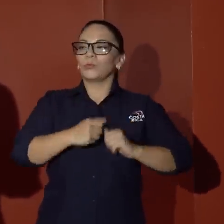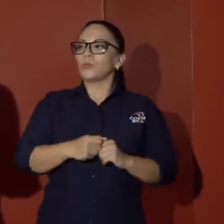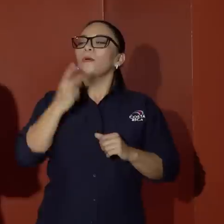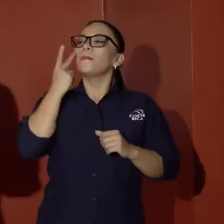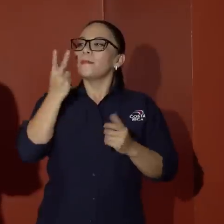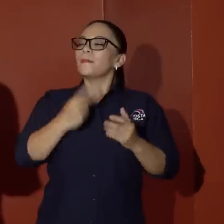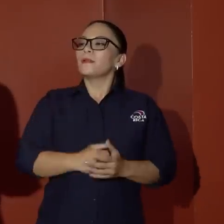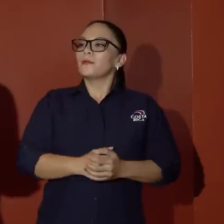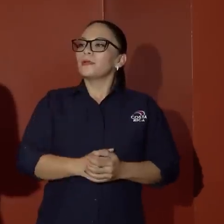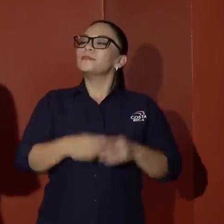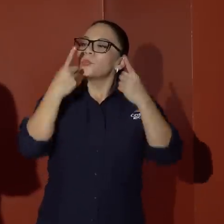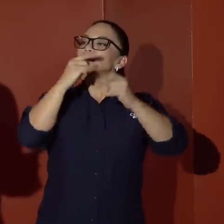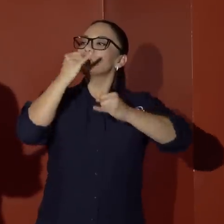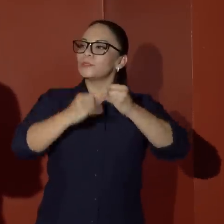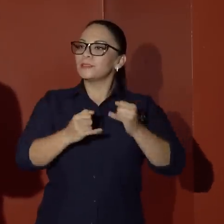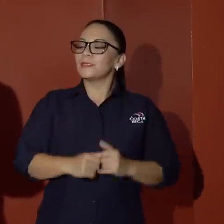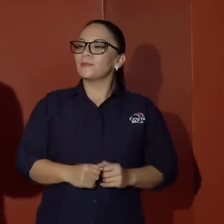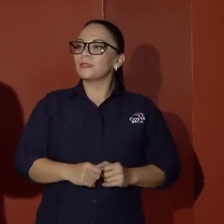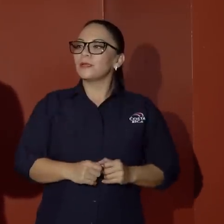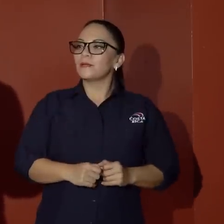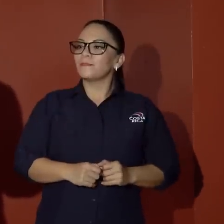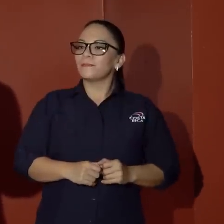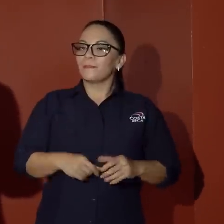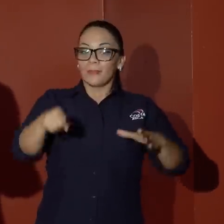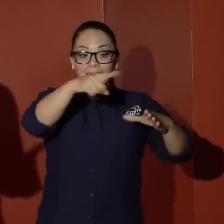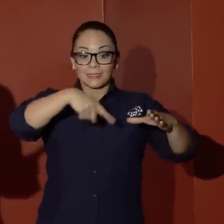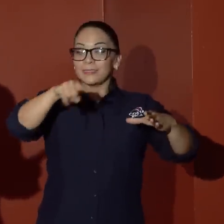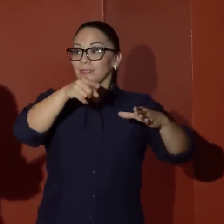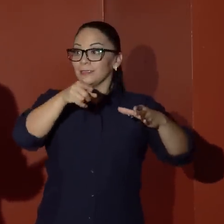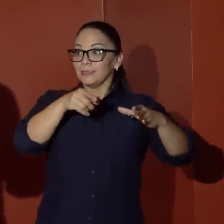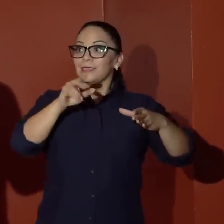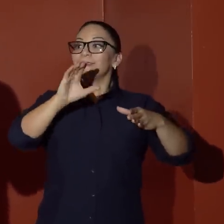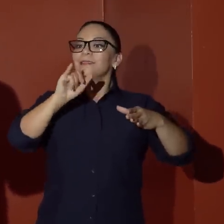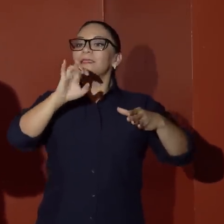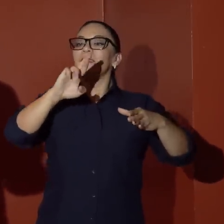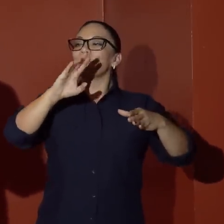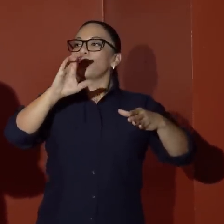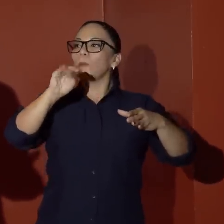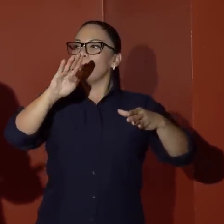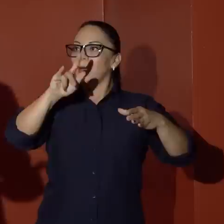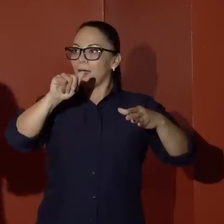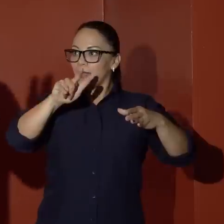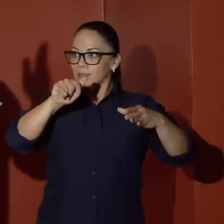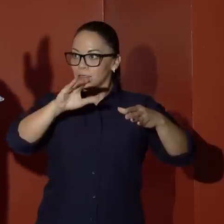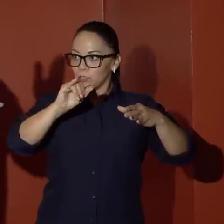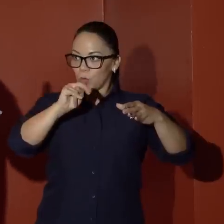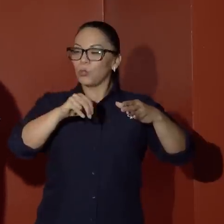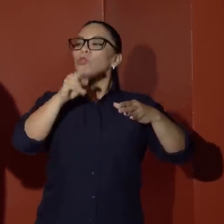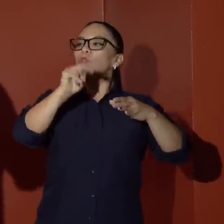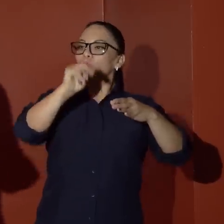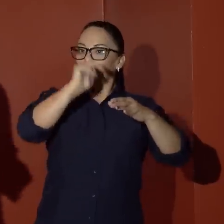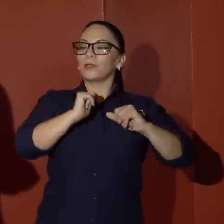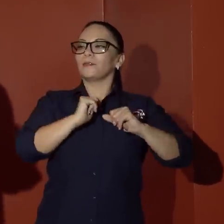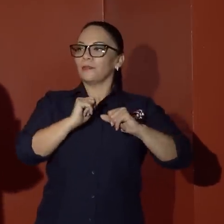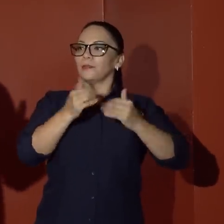si podemos terminar la circunvalación norte. Usted sabe que hasta de Moltas estamos hablando. Usted